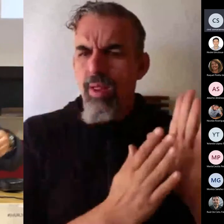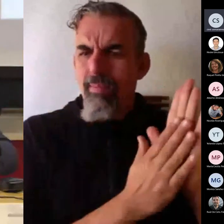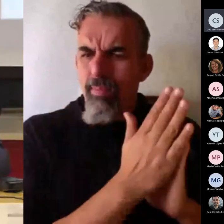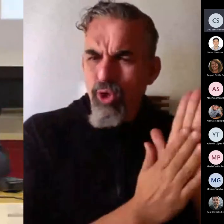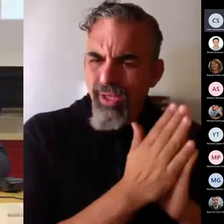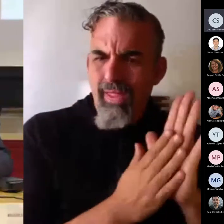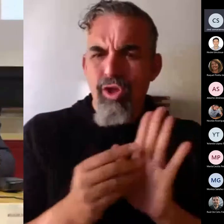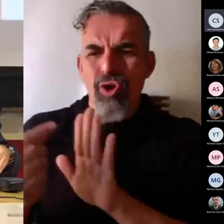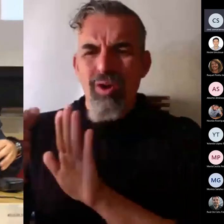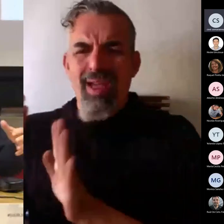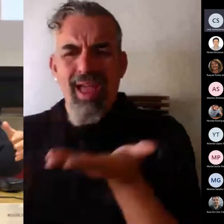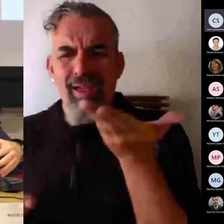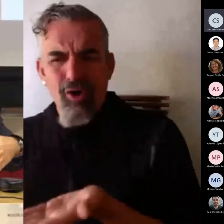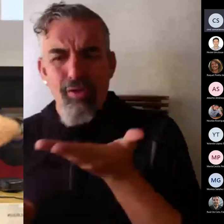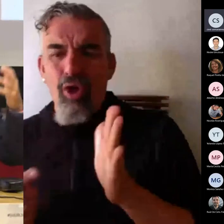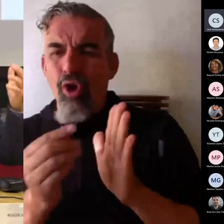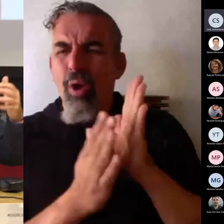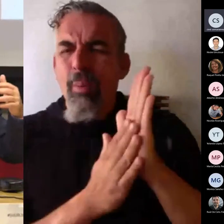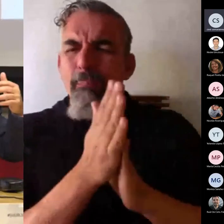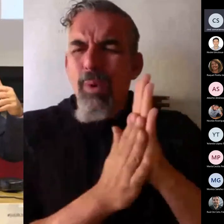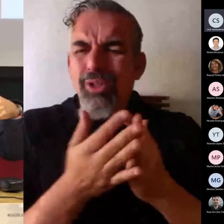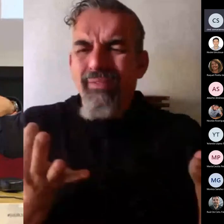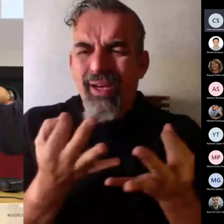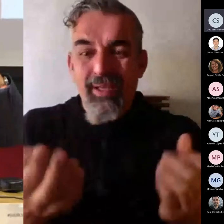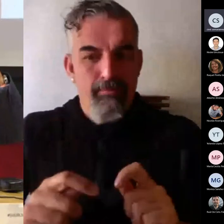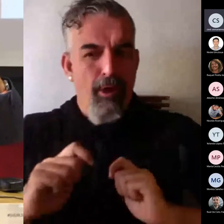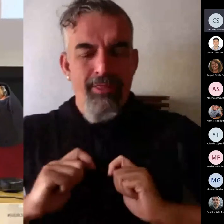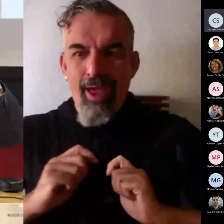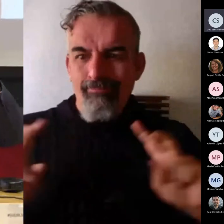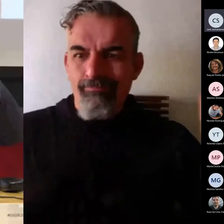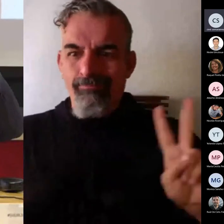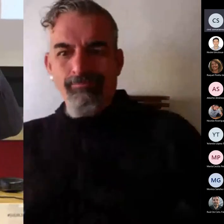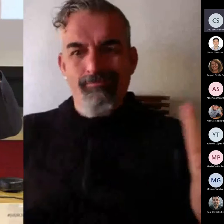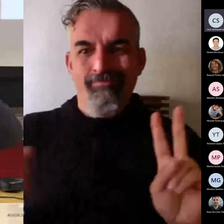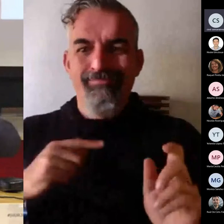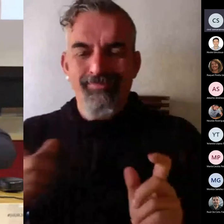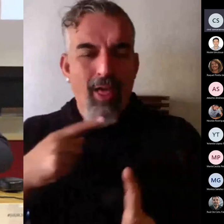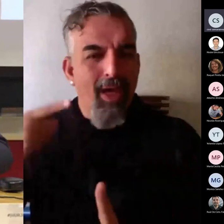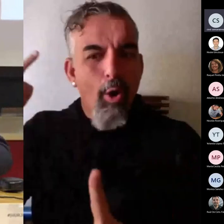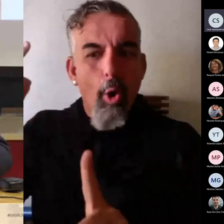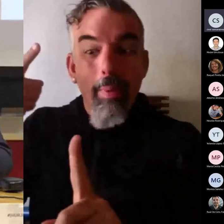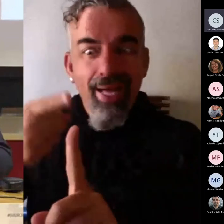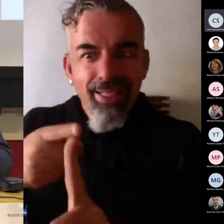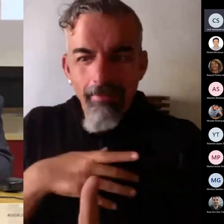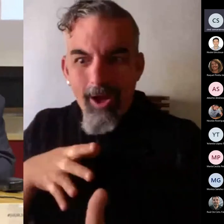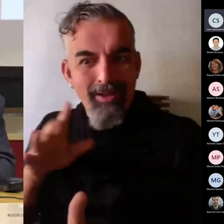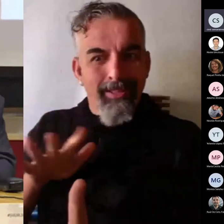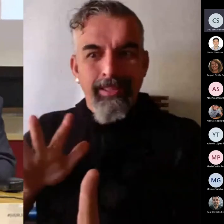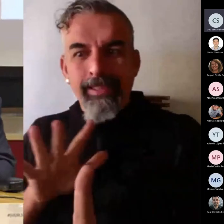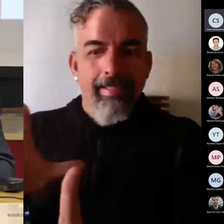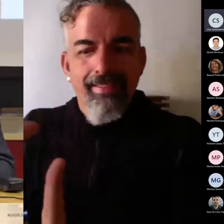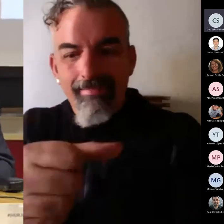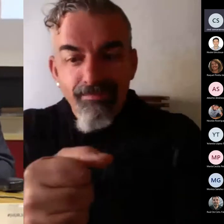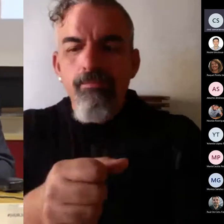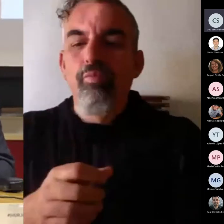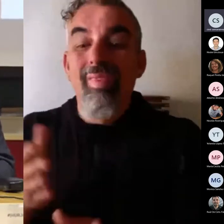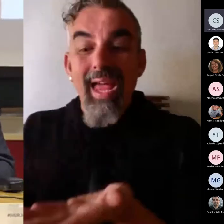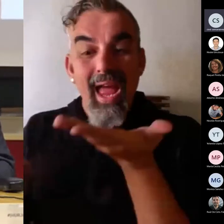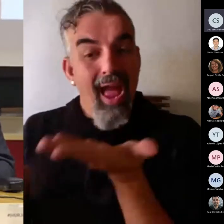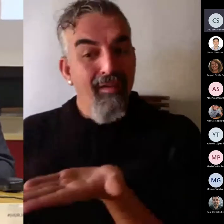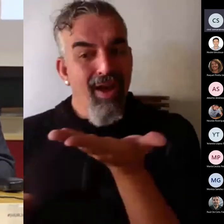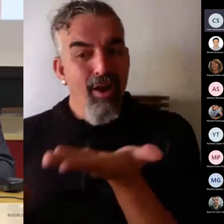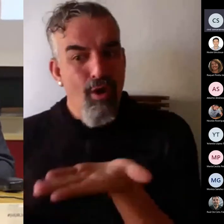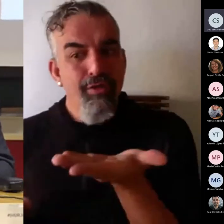general de qué es motivar, es algo que nos activa y nos dirige nuestra acción hacia un objetivo. La evaluación a los estudiantes les